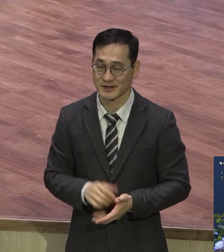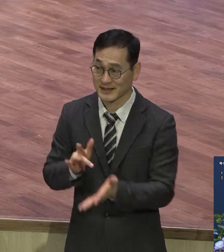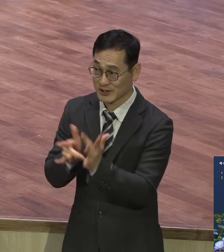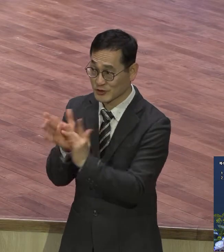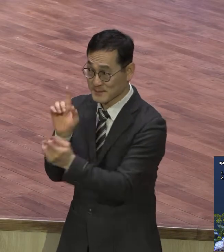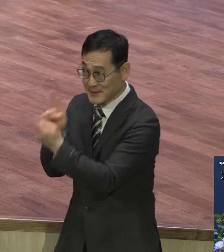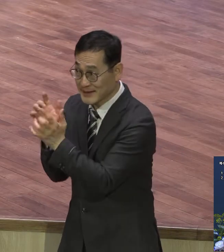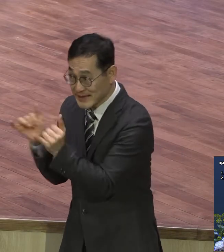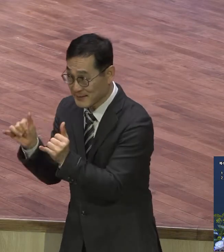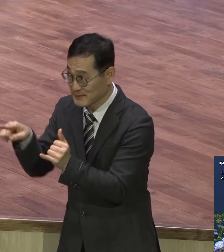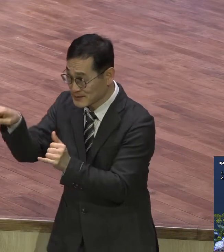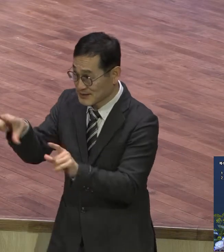이해하겠어요